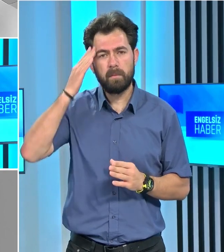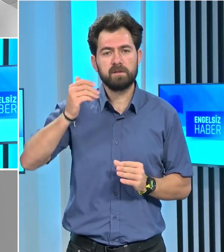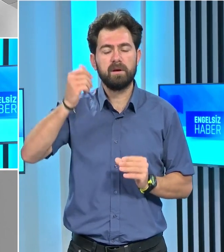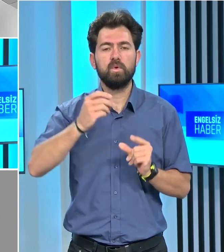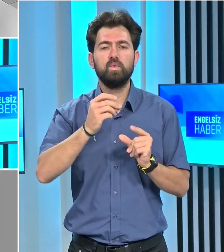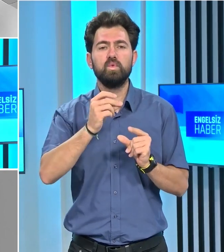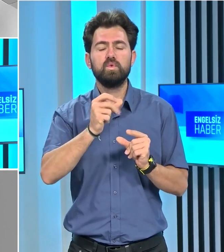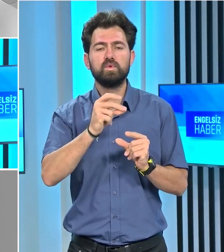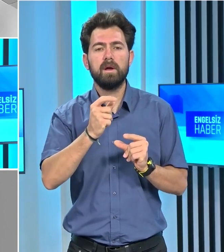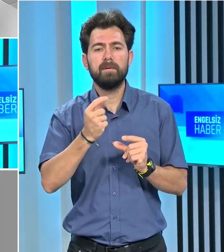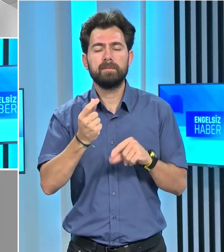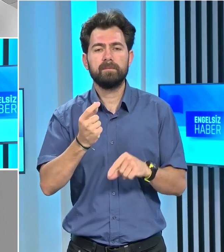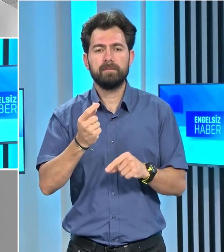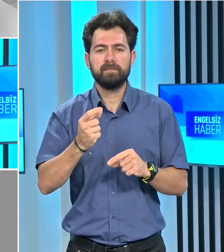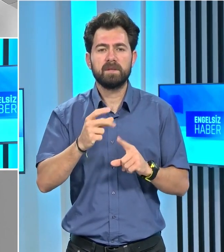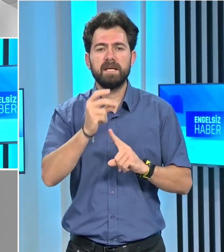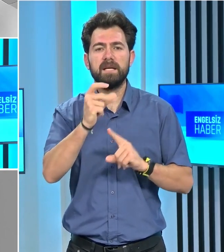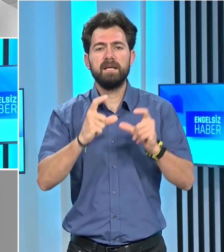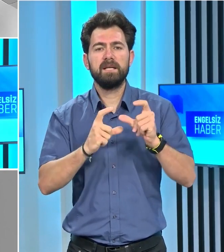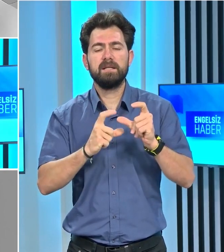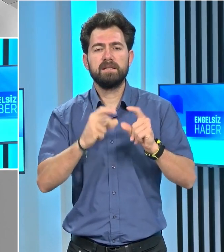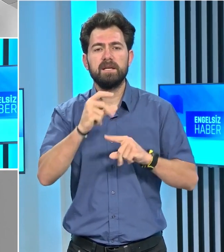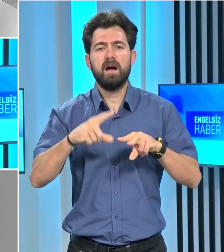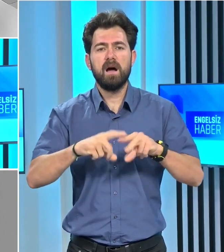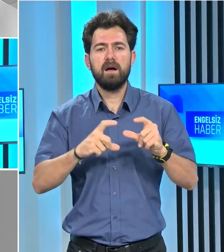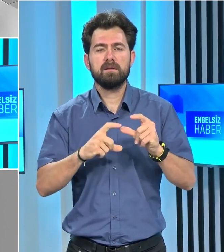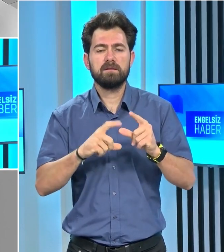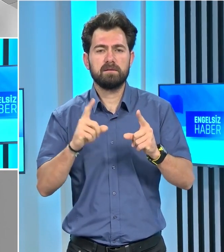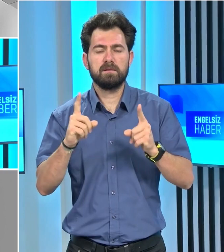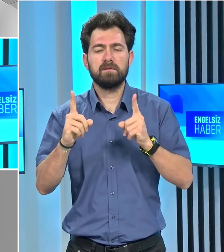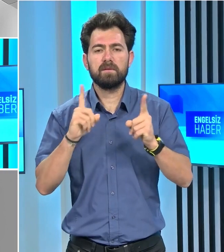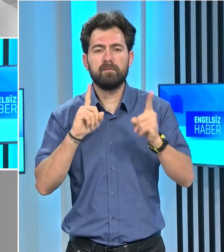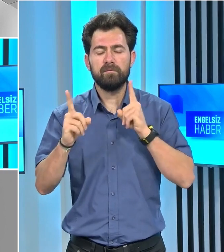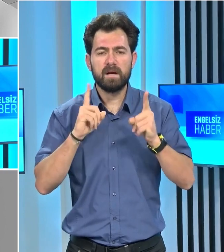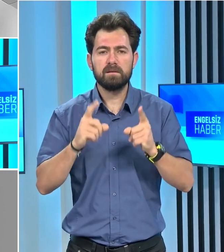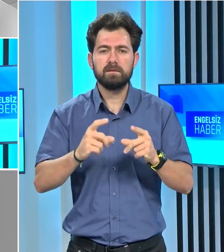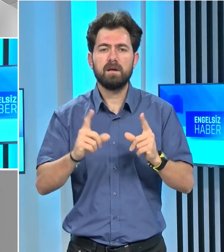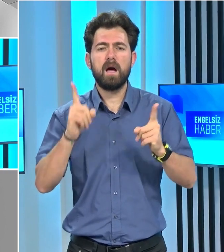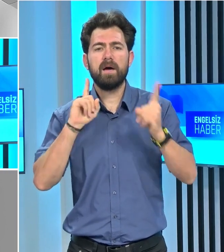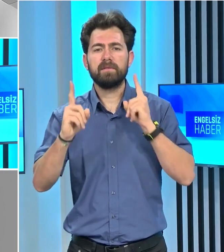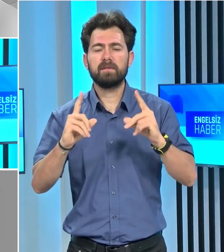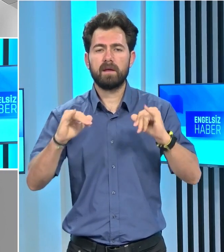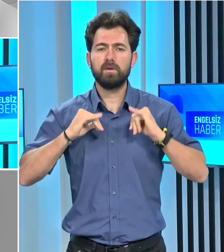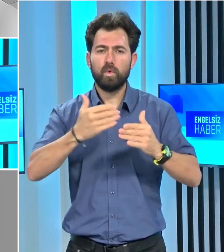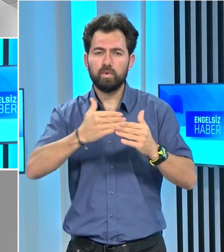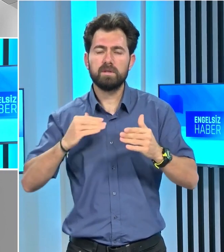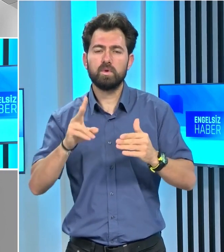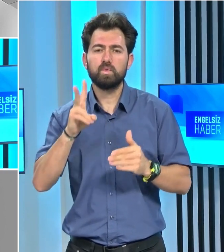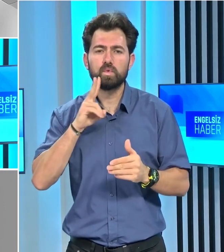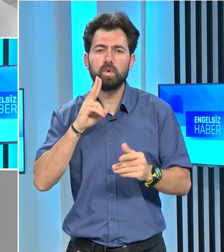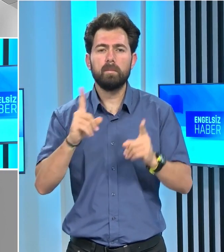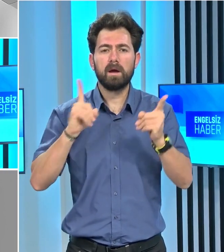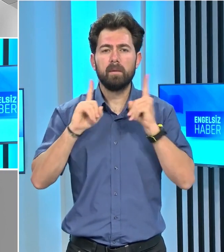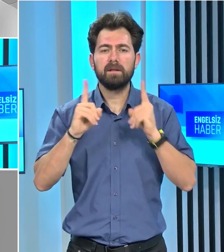Başbakan Ünal Üstel, İSİAS davasının adli tatil öncesindeki son duruşmasında da